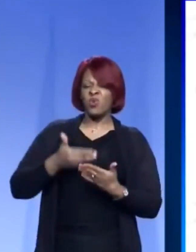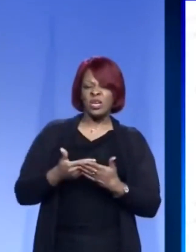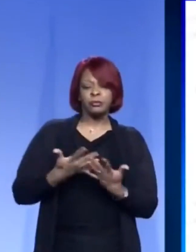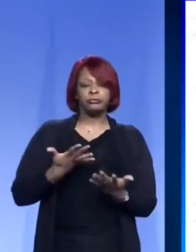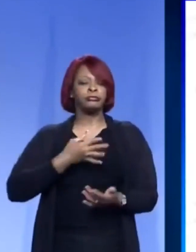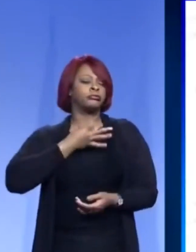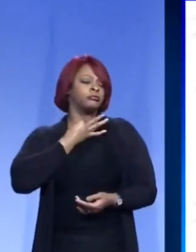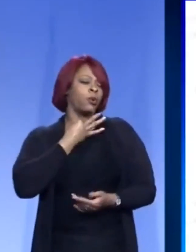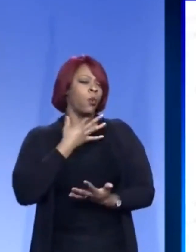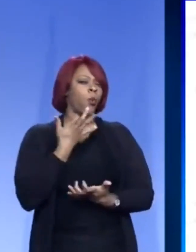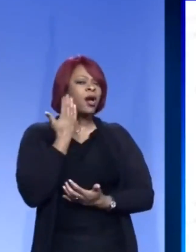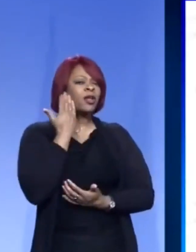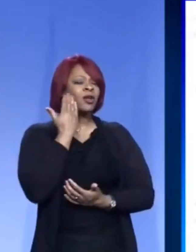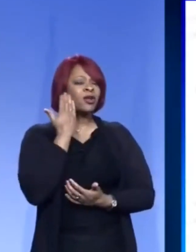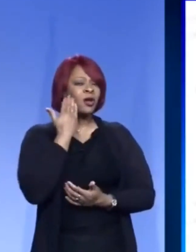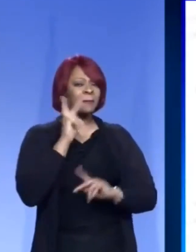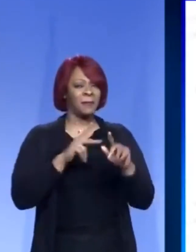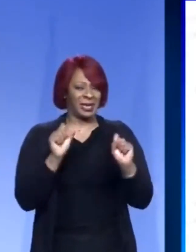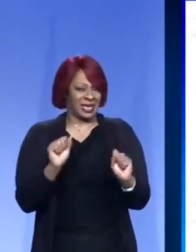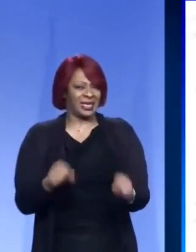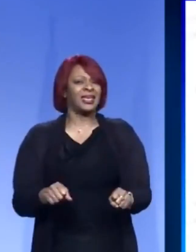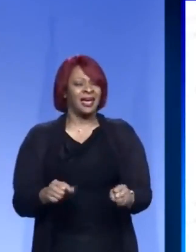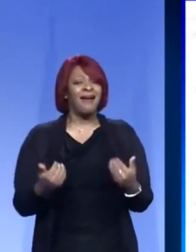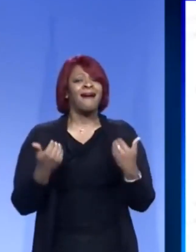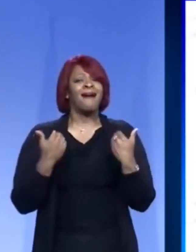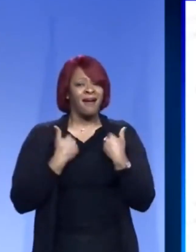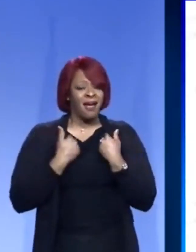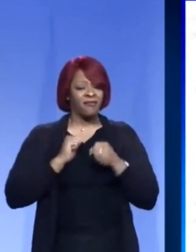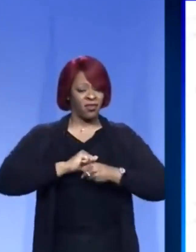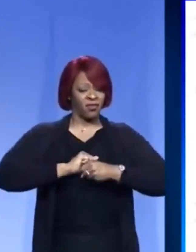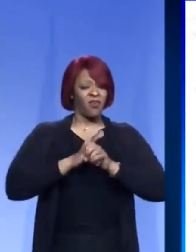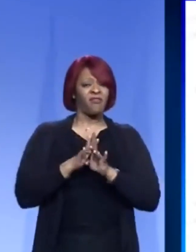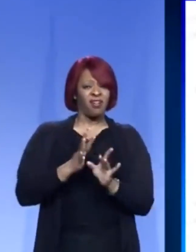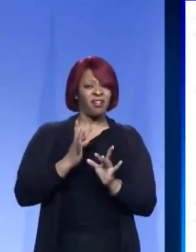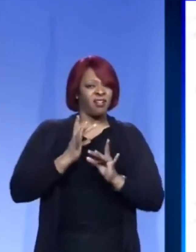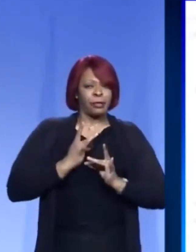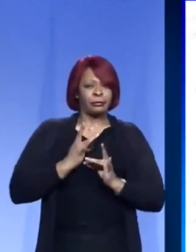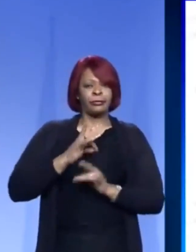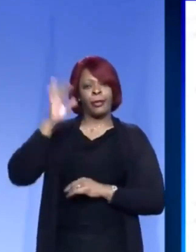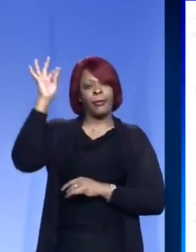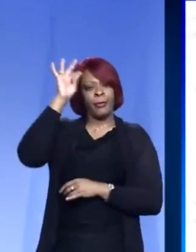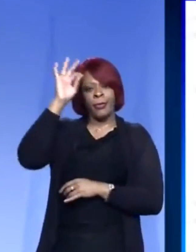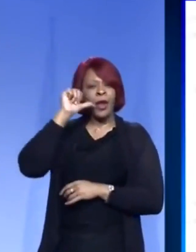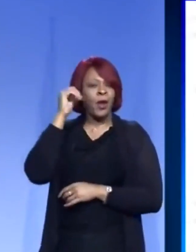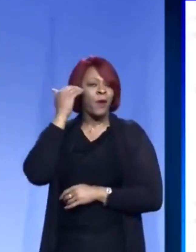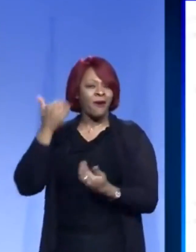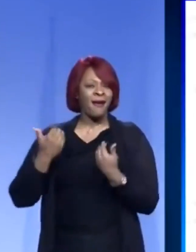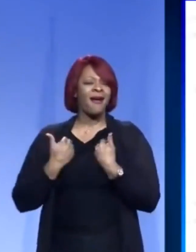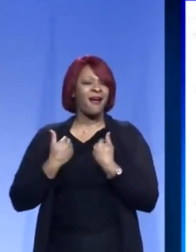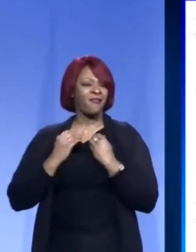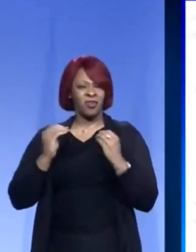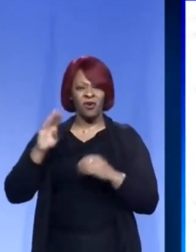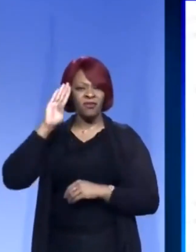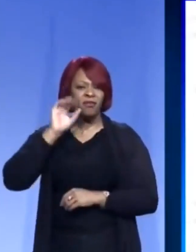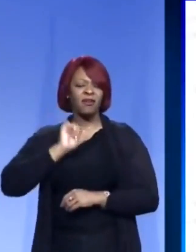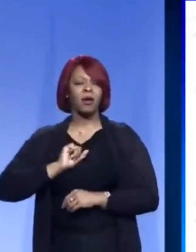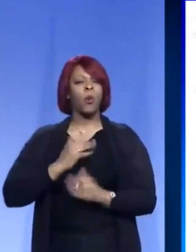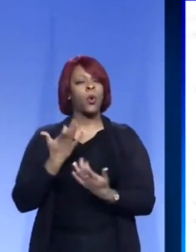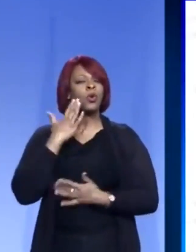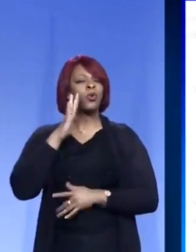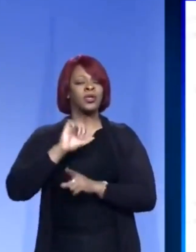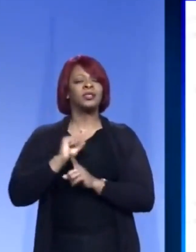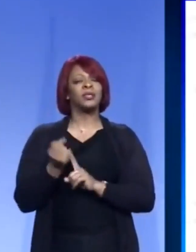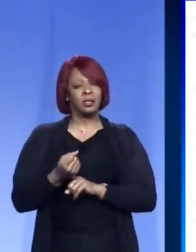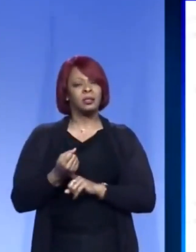síntomas, queremos que esa persona esté aislada durante 10 días. Además, aún debemos seguir tomando todas las medidas de